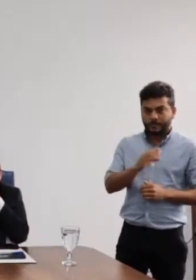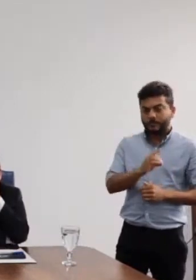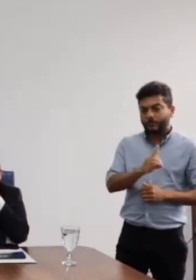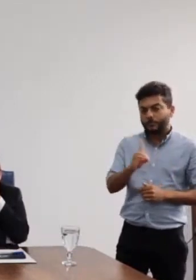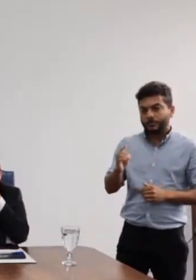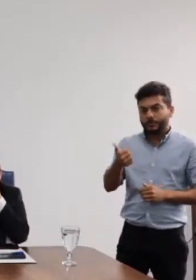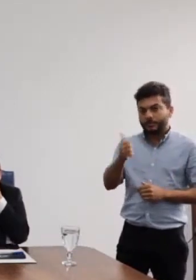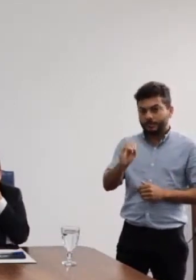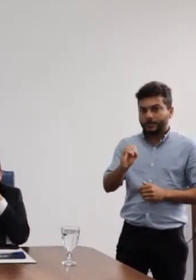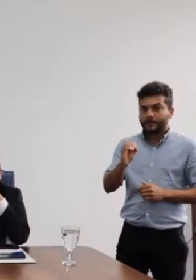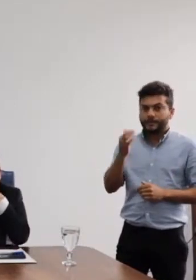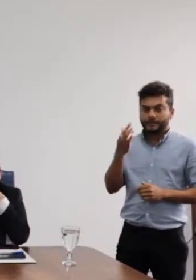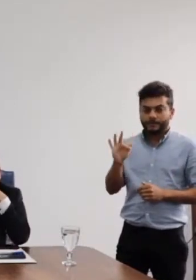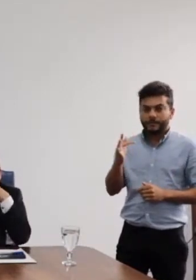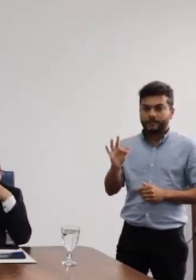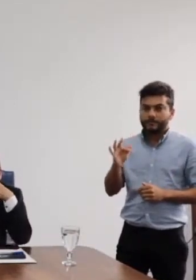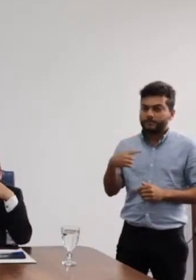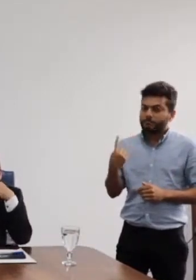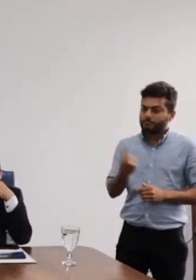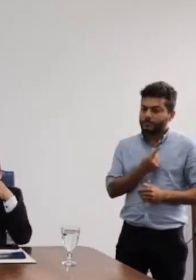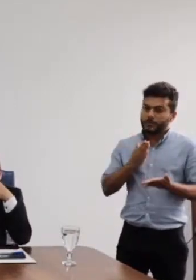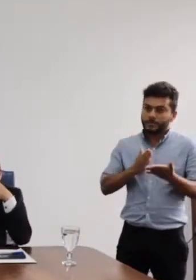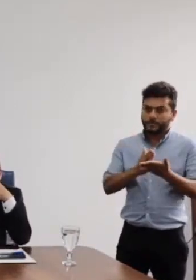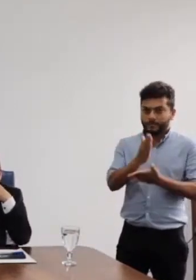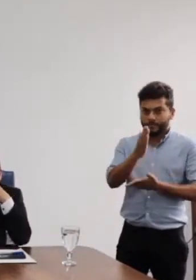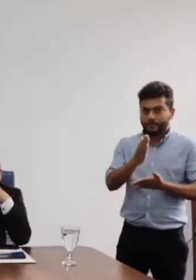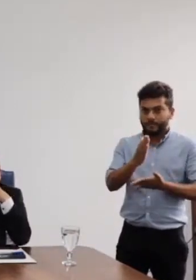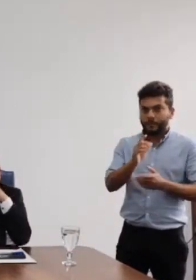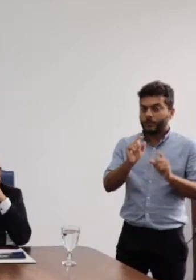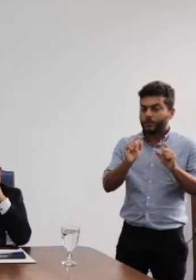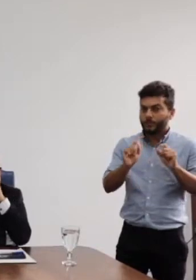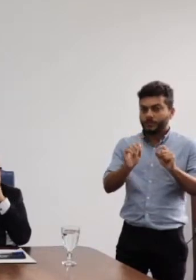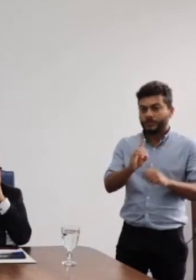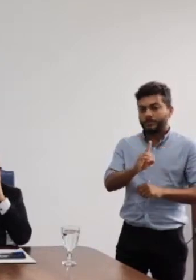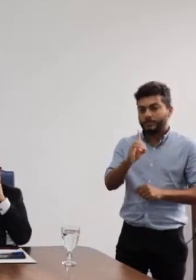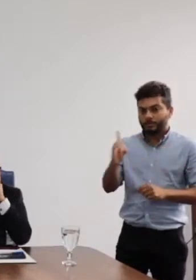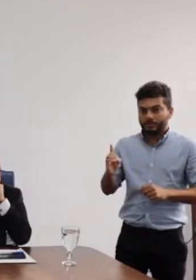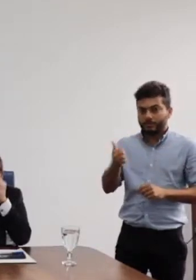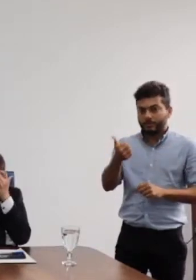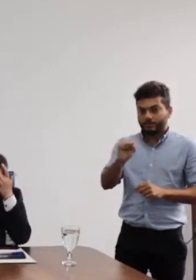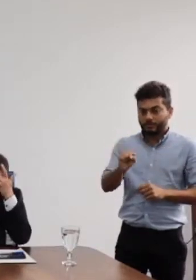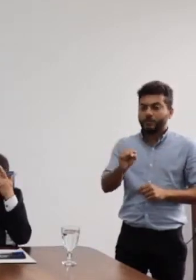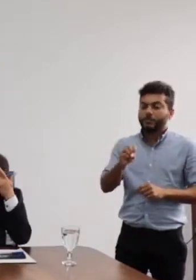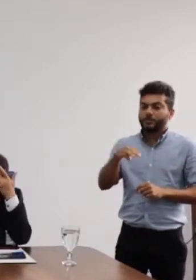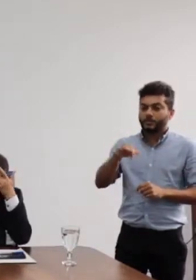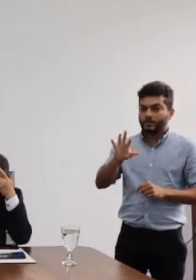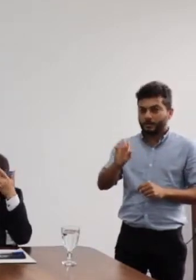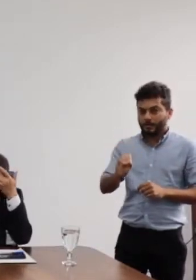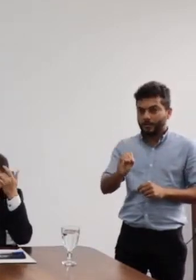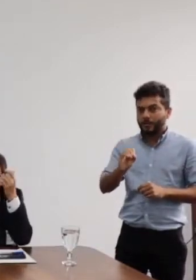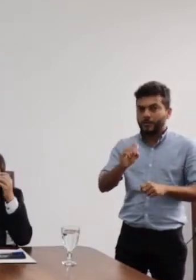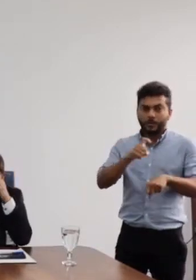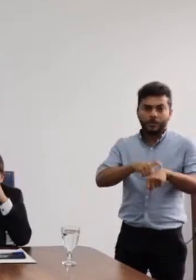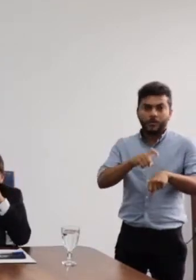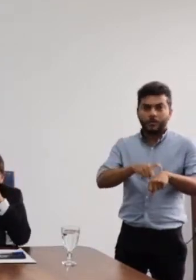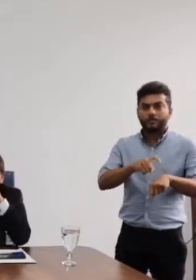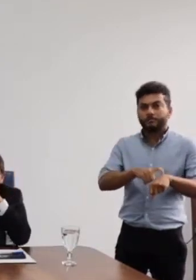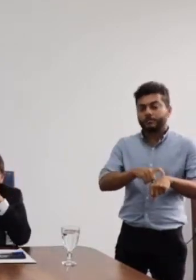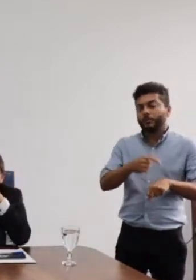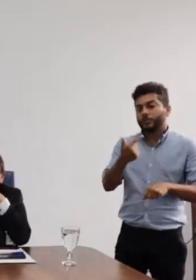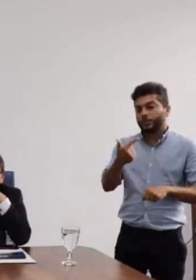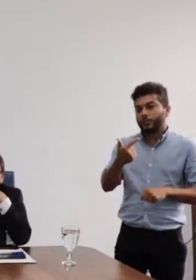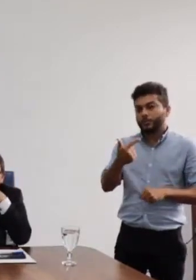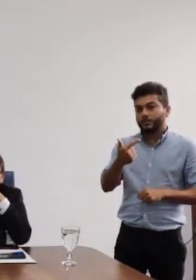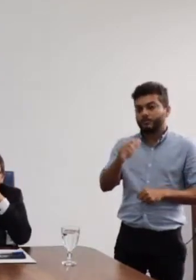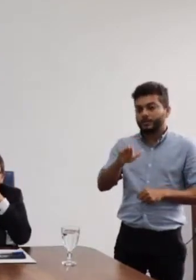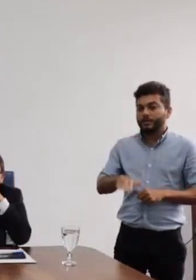quando aprovamos o dia 18 de maio, às 14 horas, como data para que esse conselho